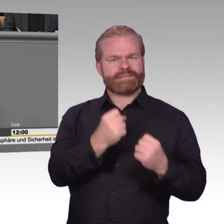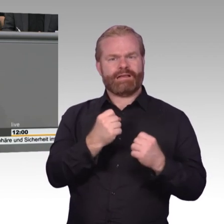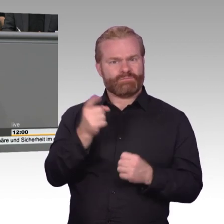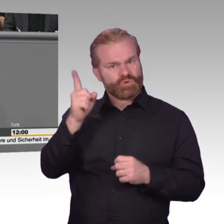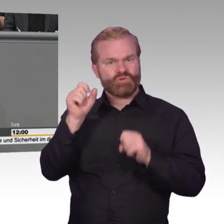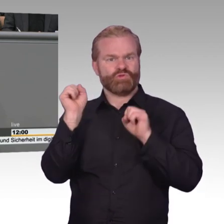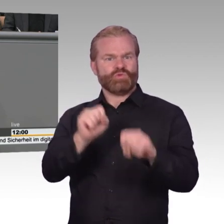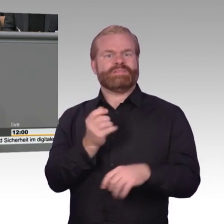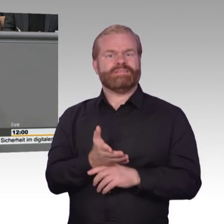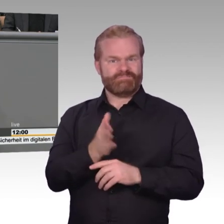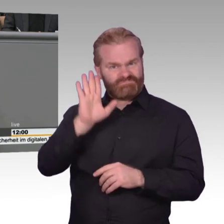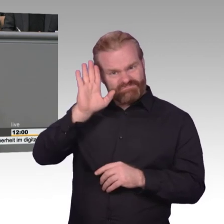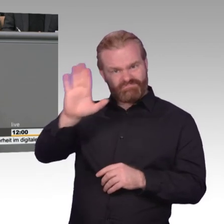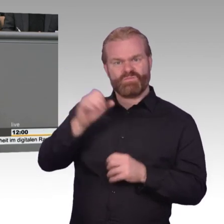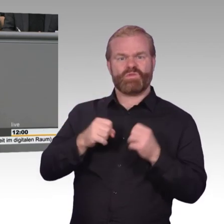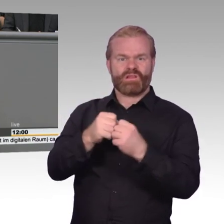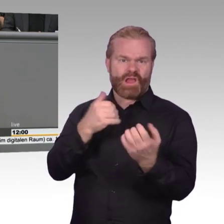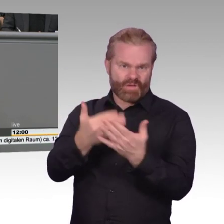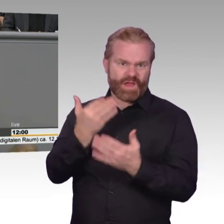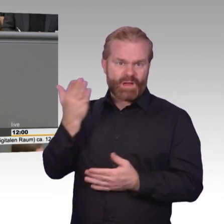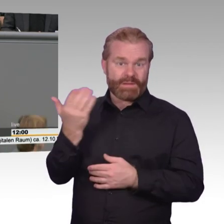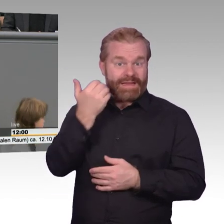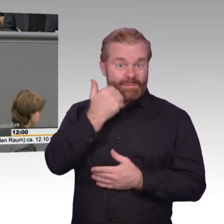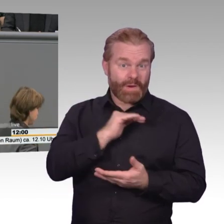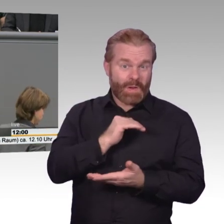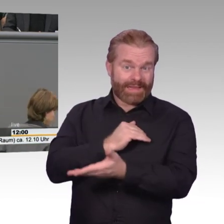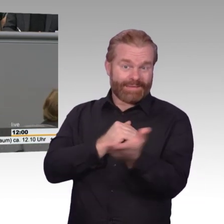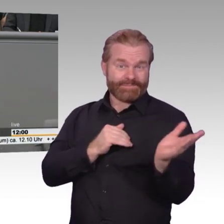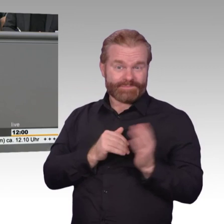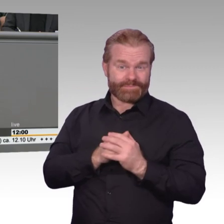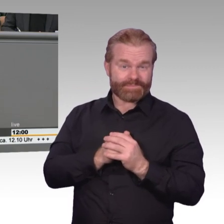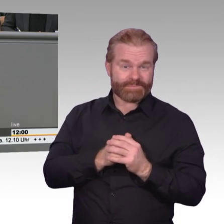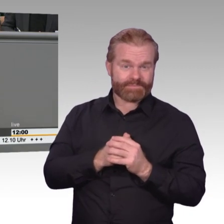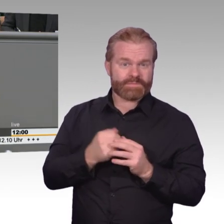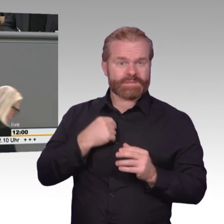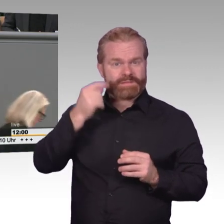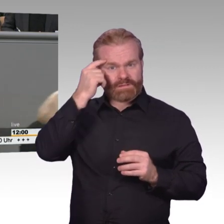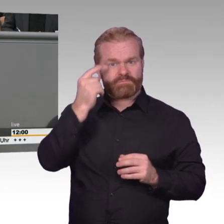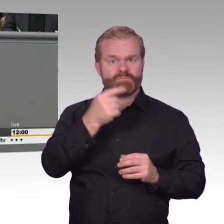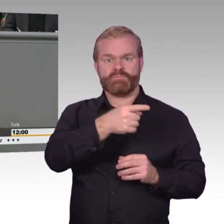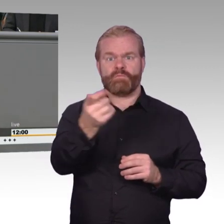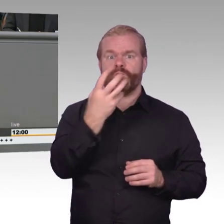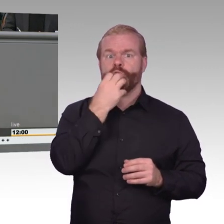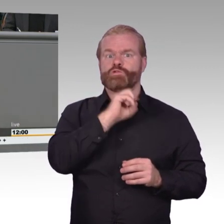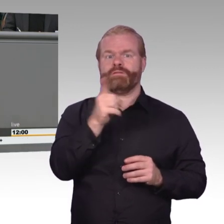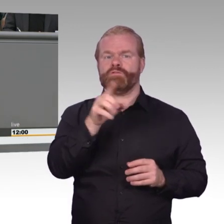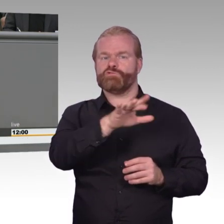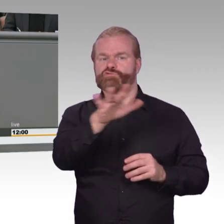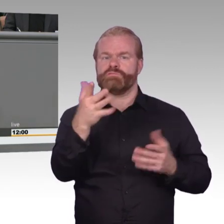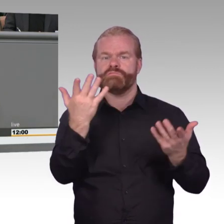geben, wann Sie zu Hause sind oder was Sie Alexa alles gestern gefragt haben. Und last but not least geht es hier ja auch um den